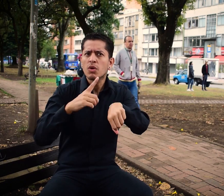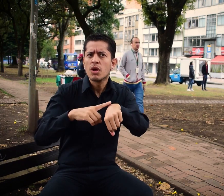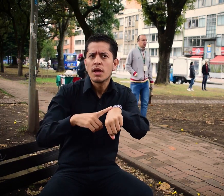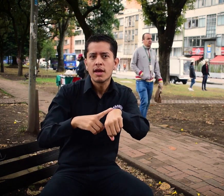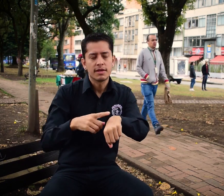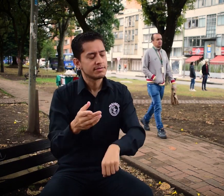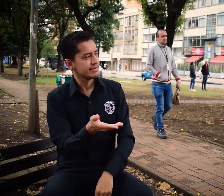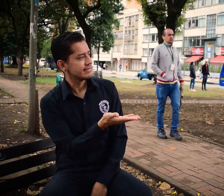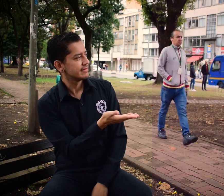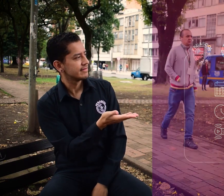en el siguiente horario.